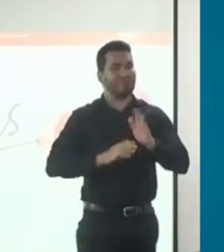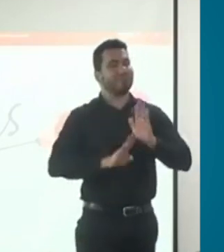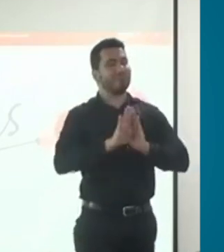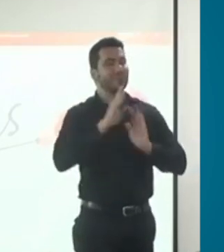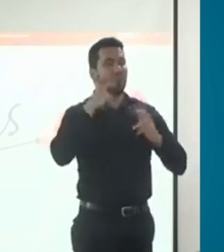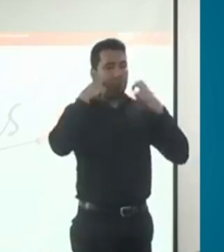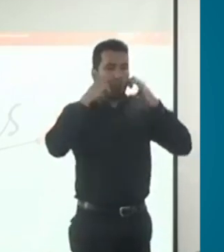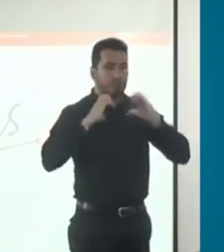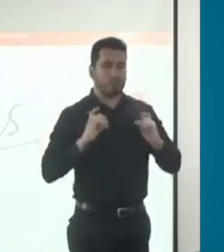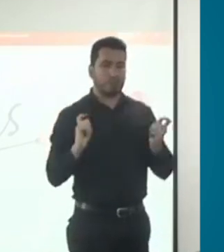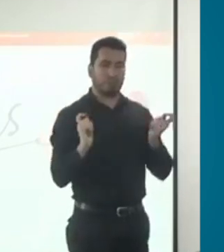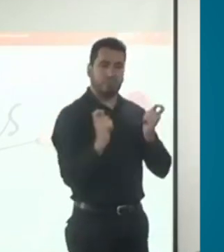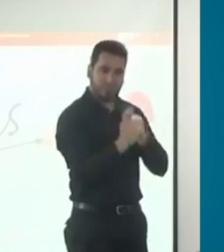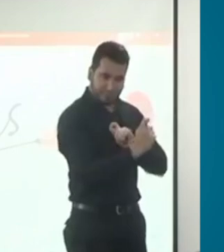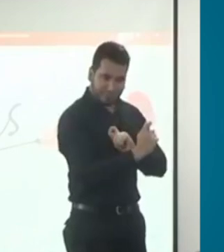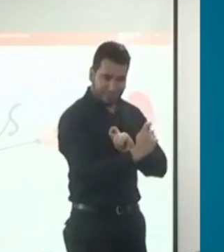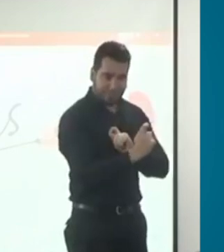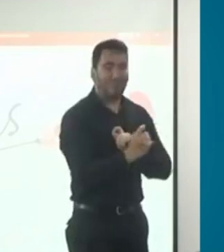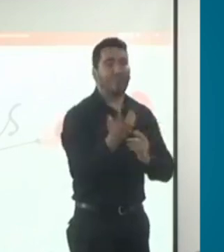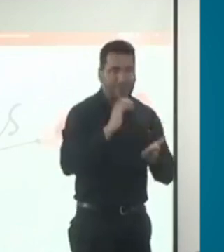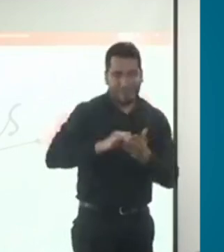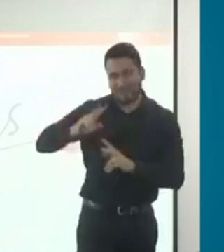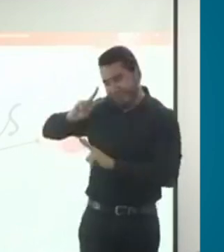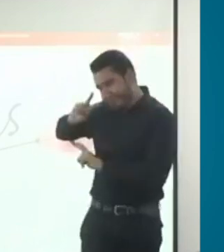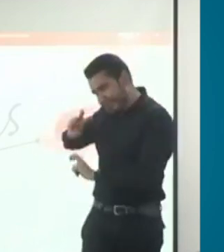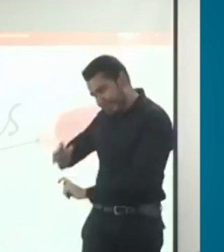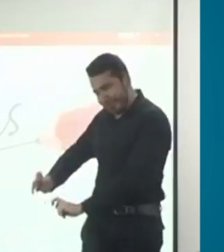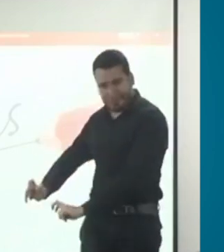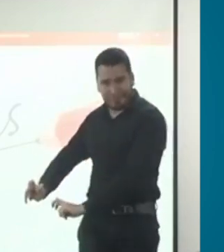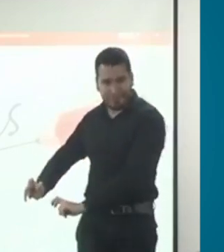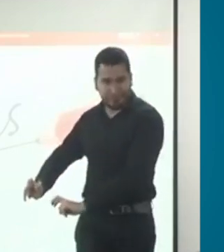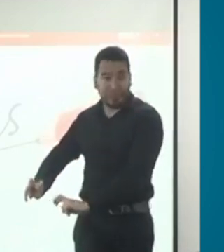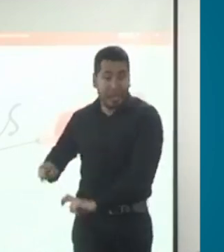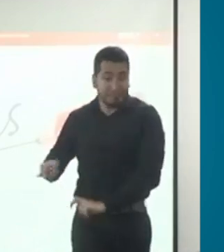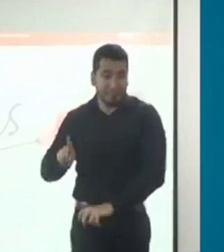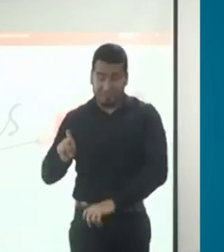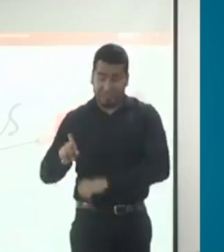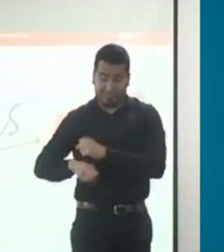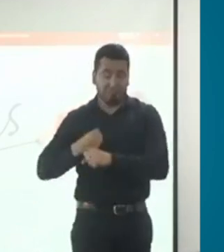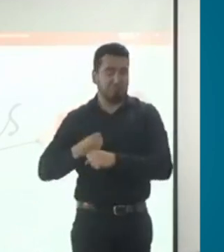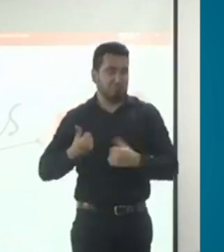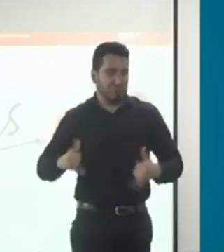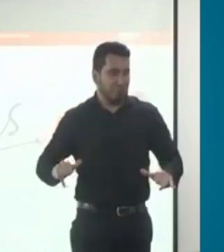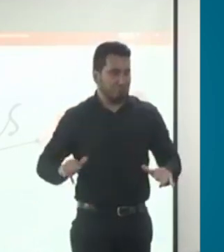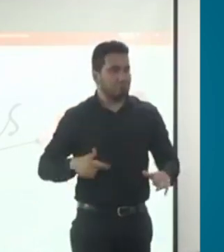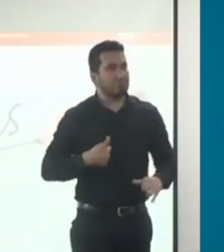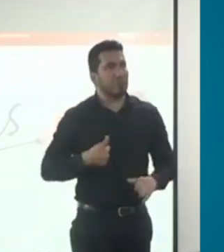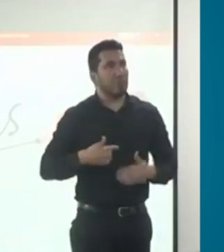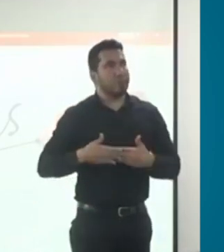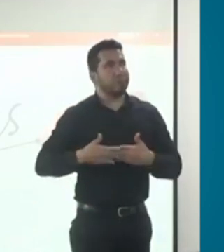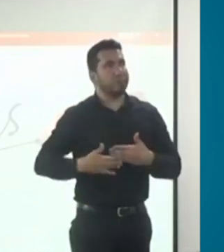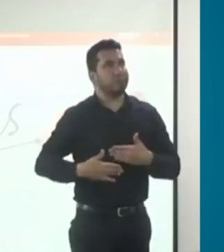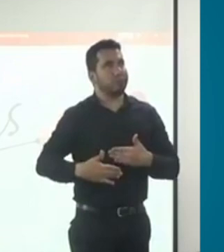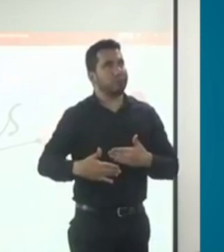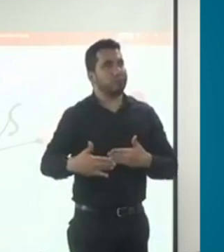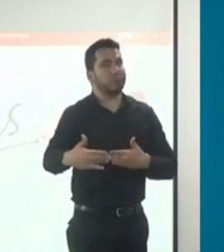ese certificado es válido y estará vigente cuando lo vuelva a actualizar. Cuando cumple los